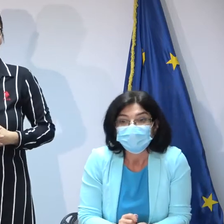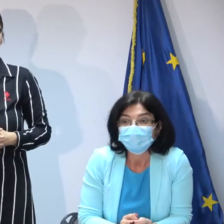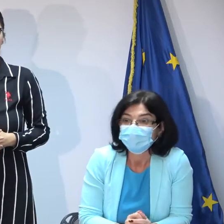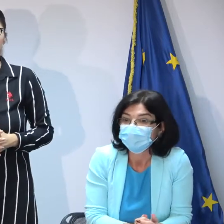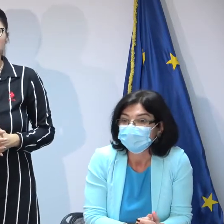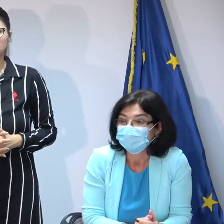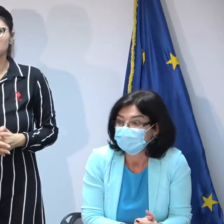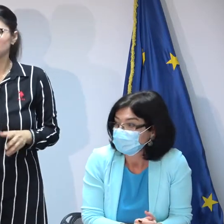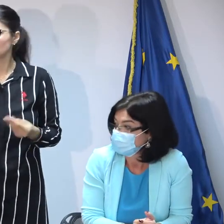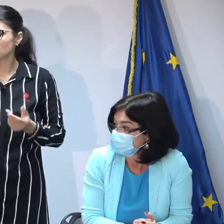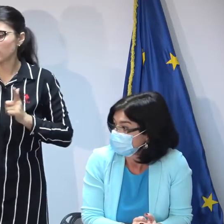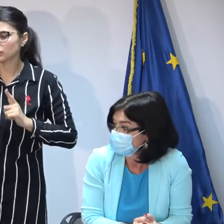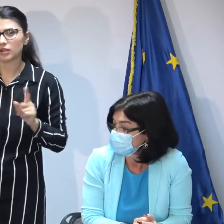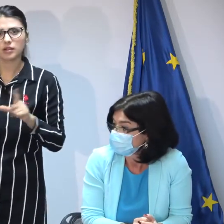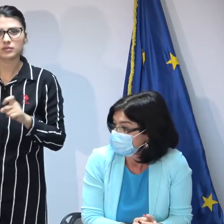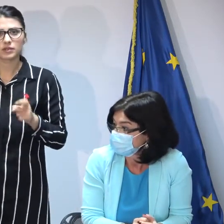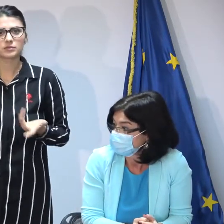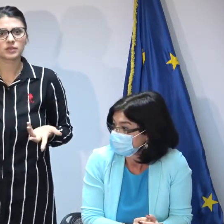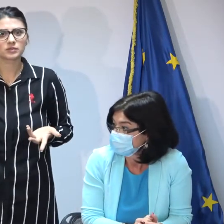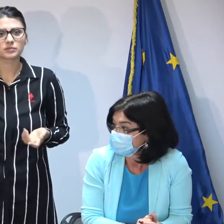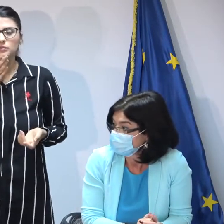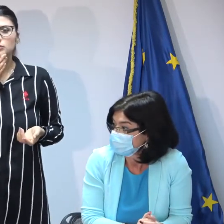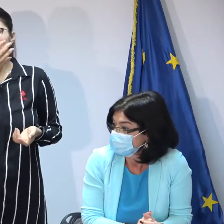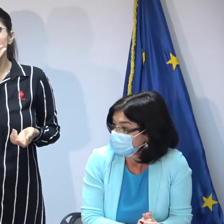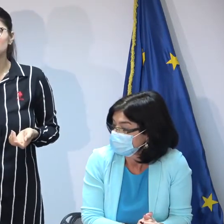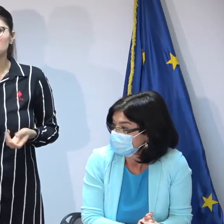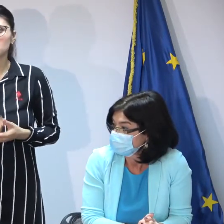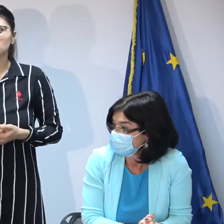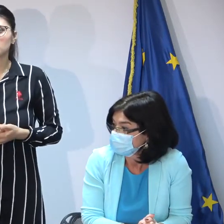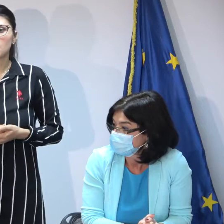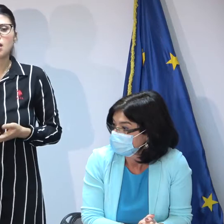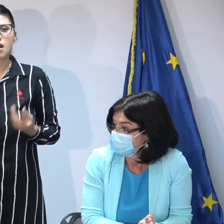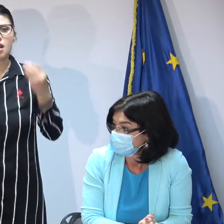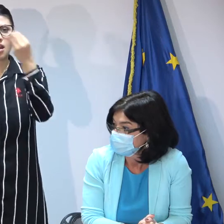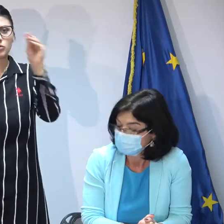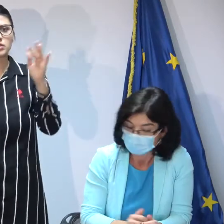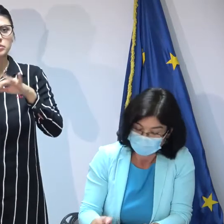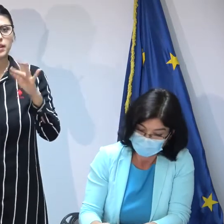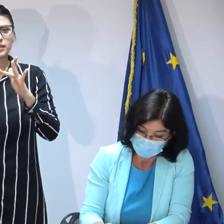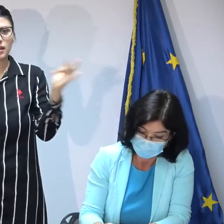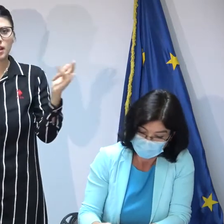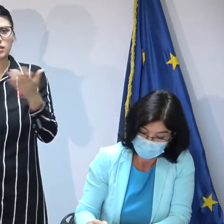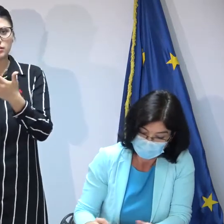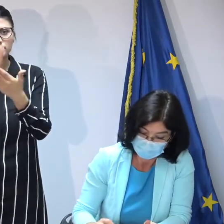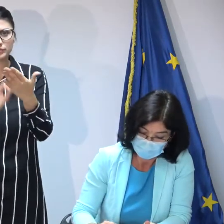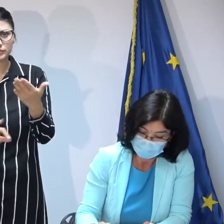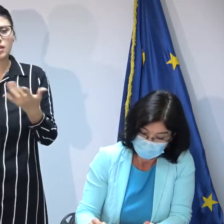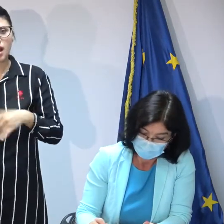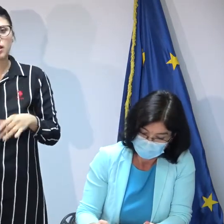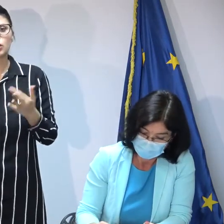Bun, dacă nu mai sunt întrebări, eu vă mulțumesc foarte mult. O să vă transmitem comunicatul și eu, o serie de alte date